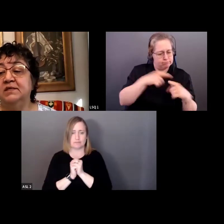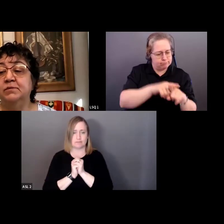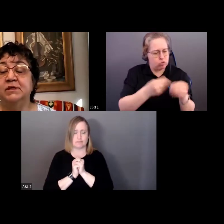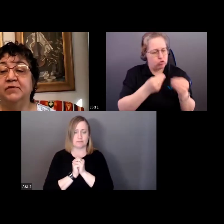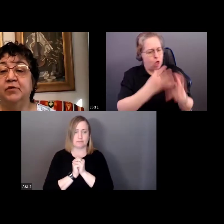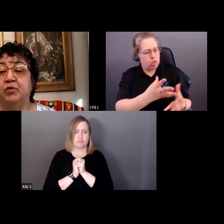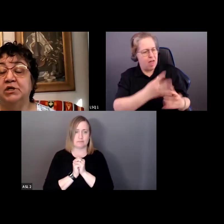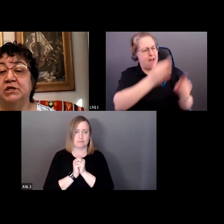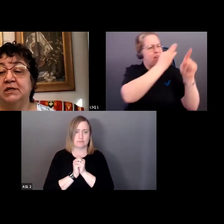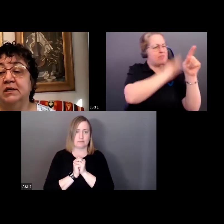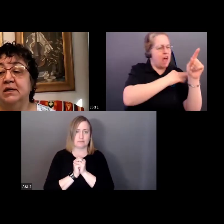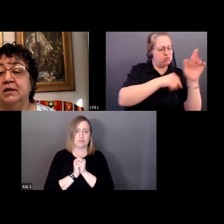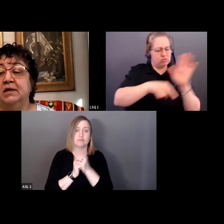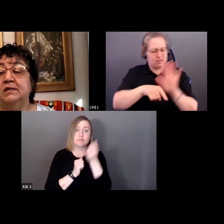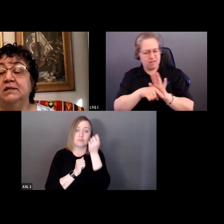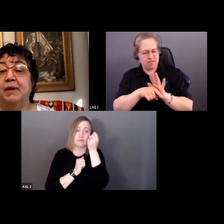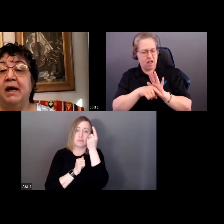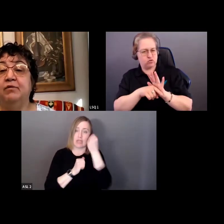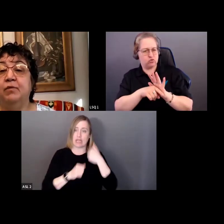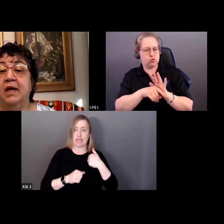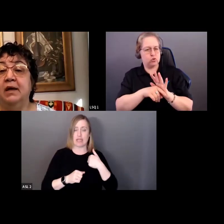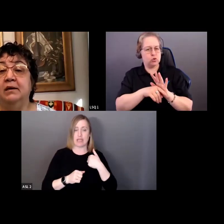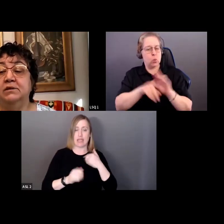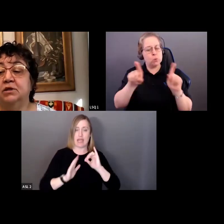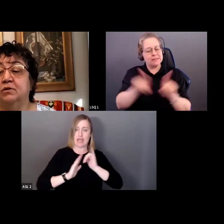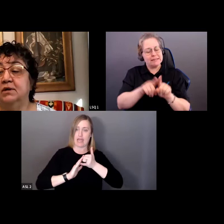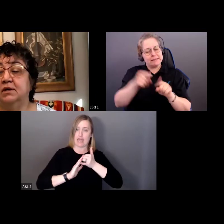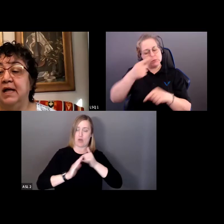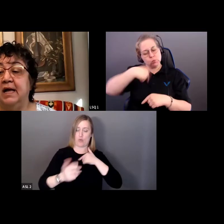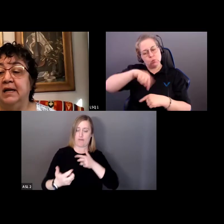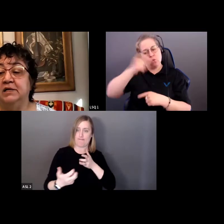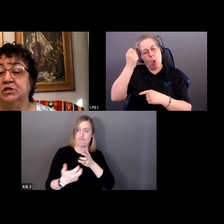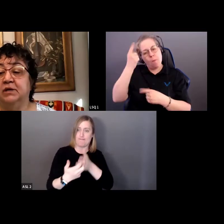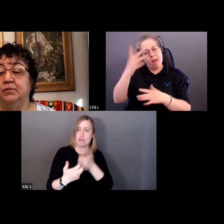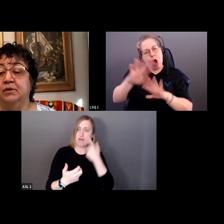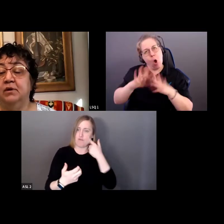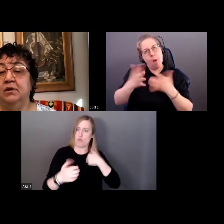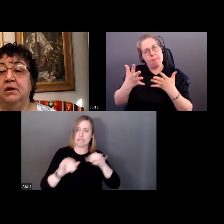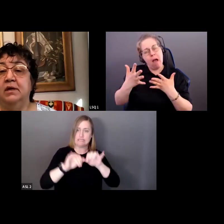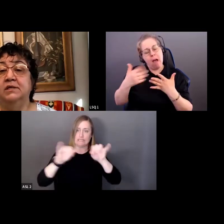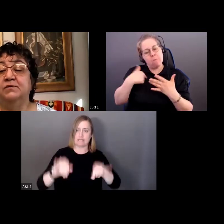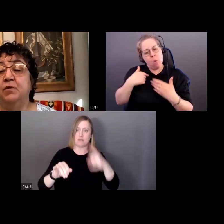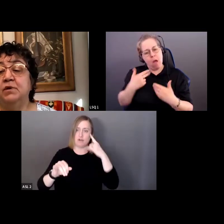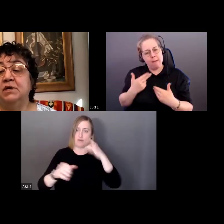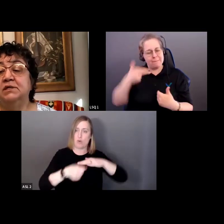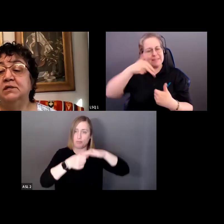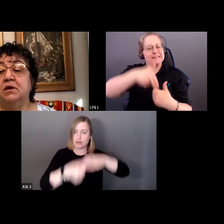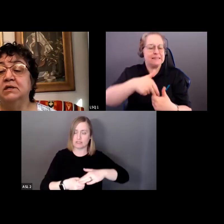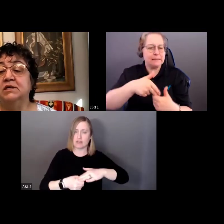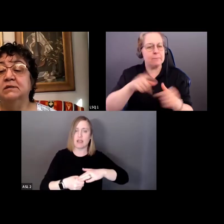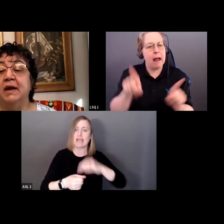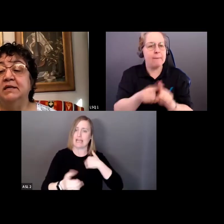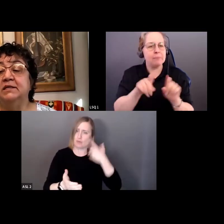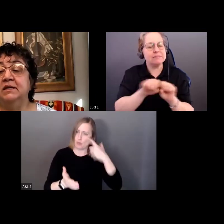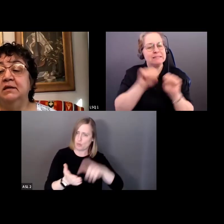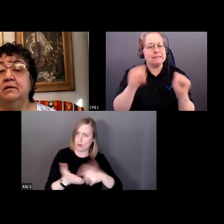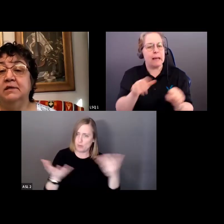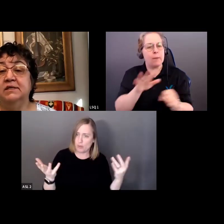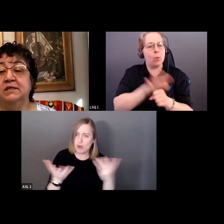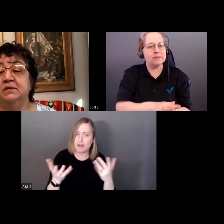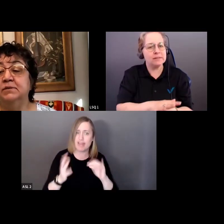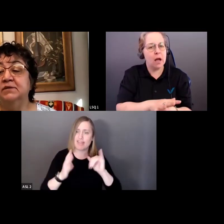notre position au sein des systèmes d'oppression est une voie vers une alliance essentielle